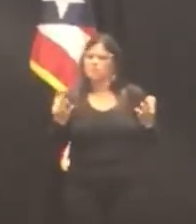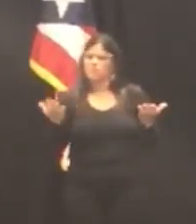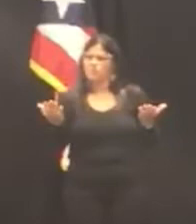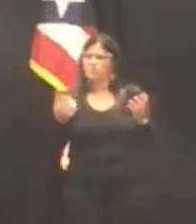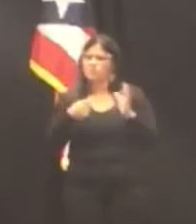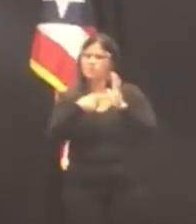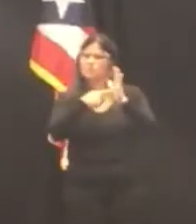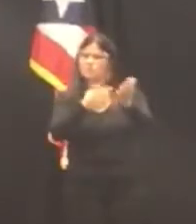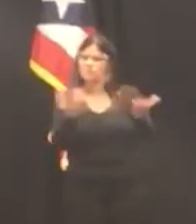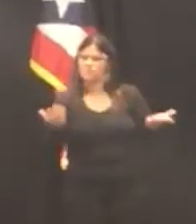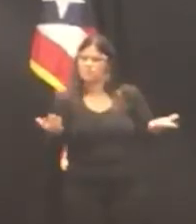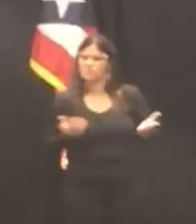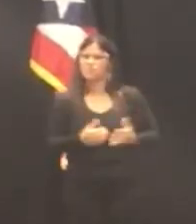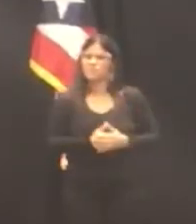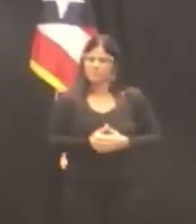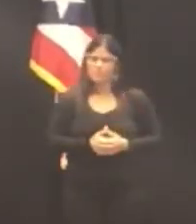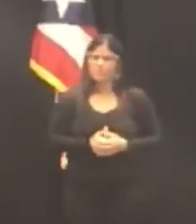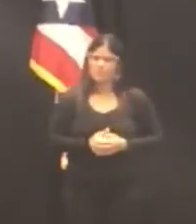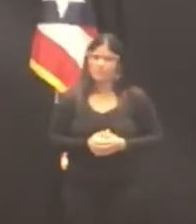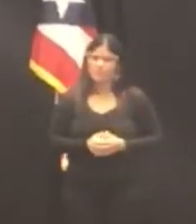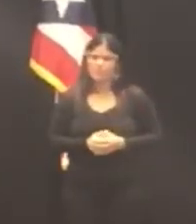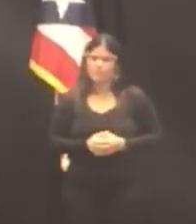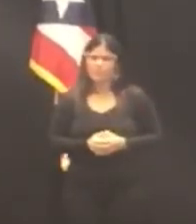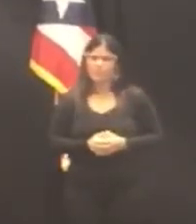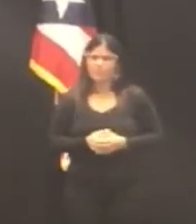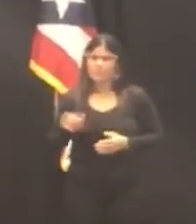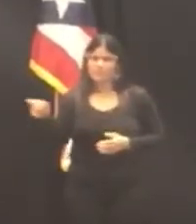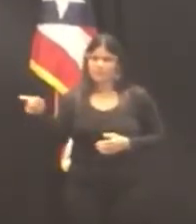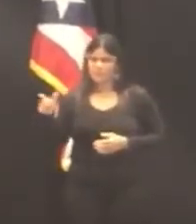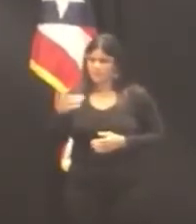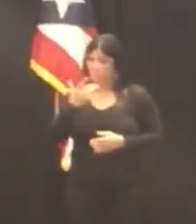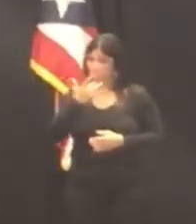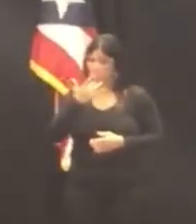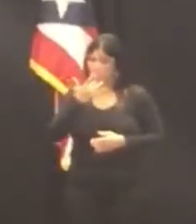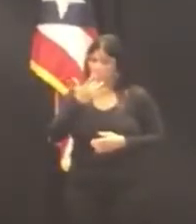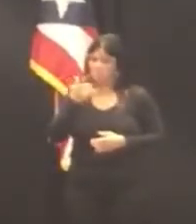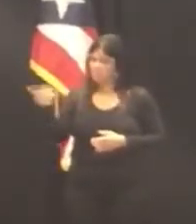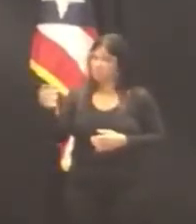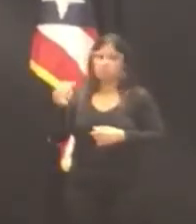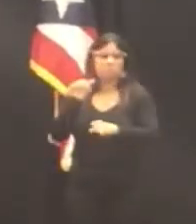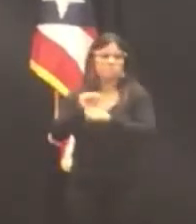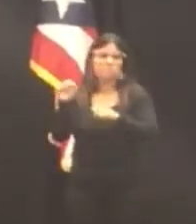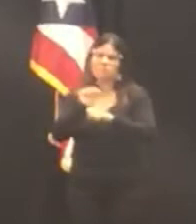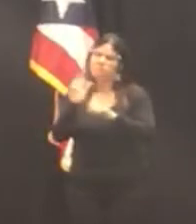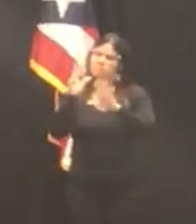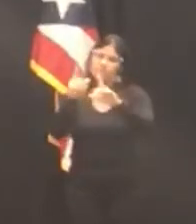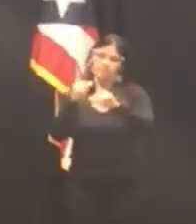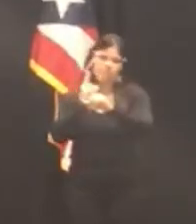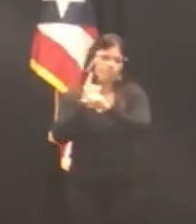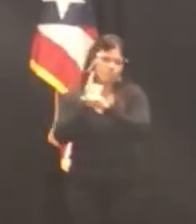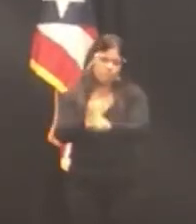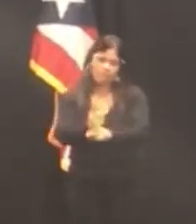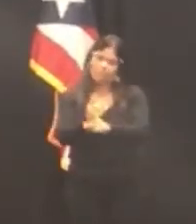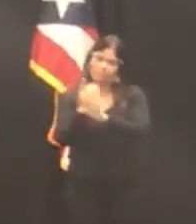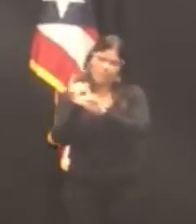consideración que no sea la de hacer su trabajo con verticalidad y libre conciencia.